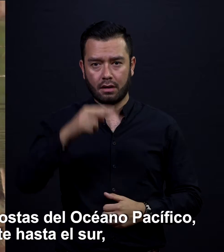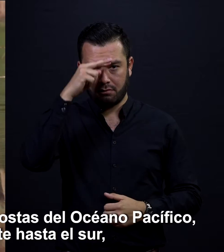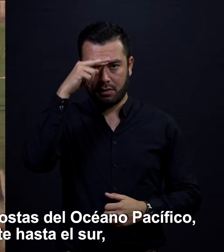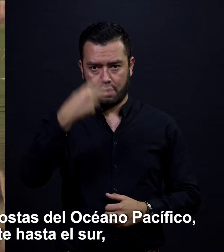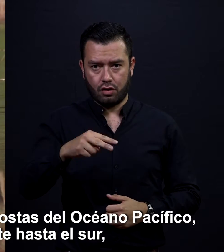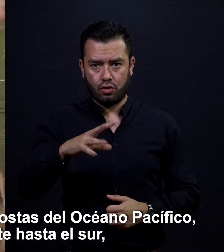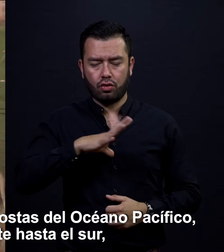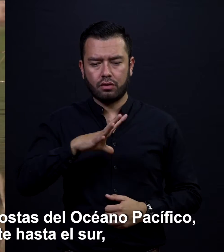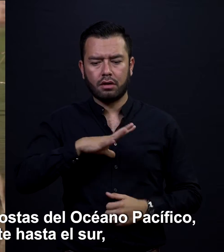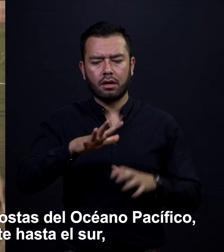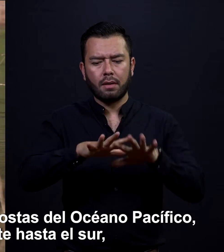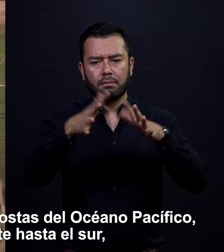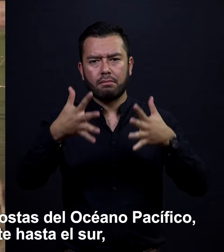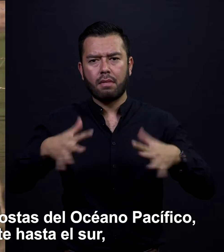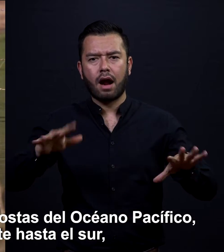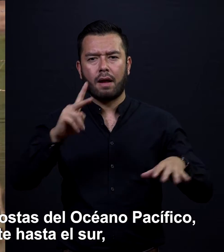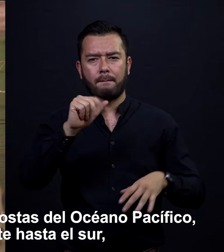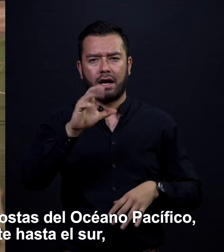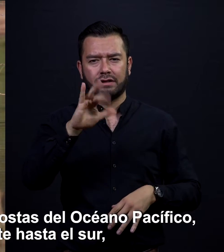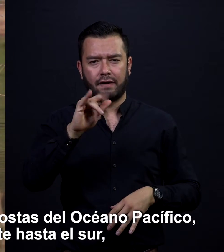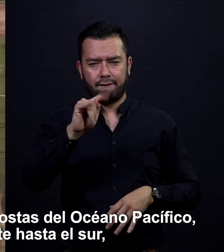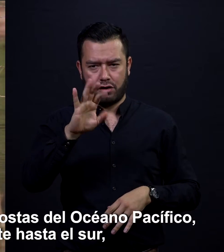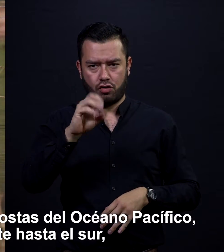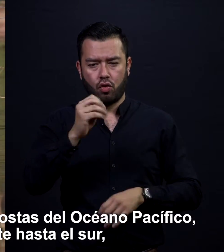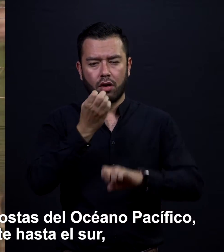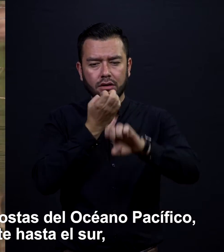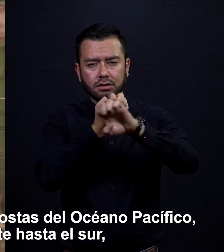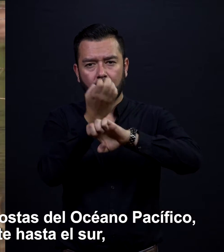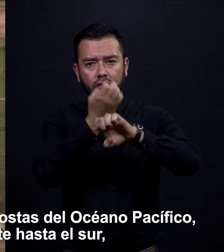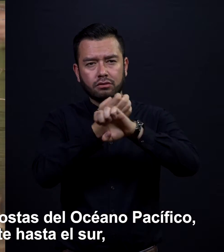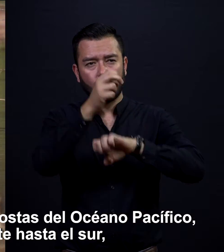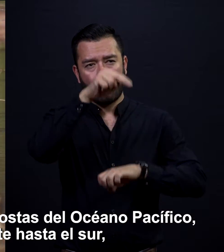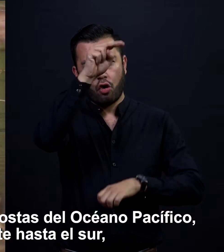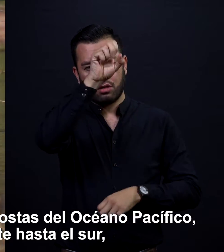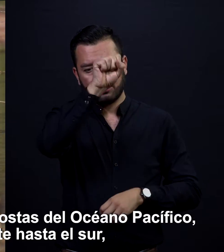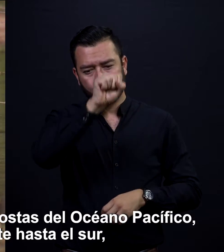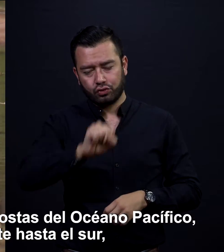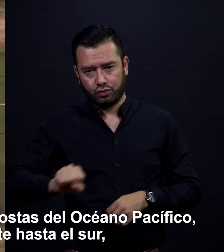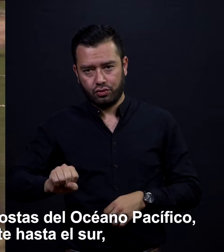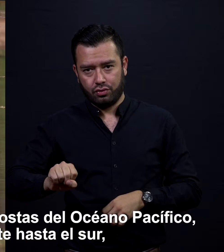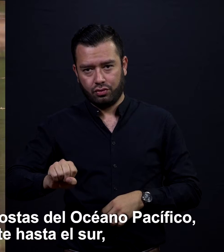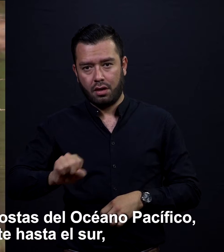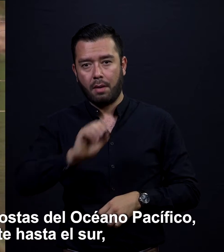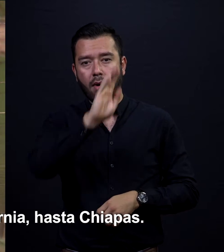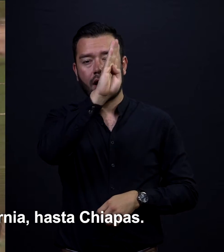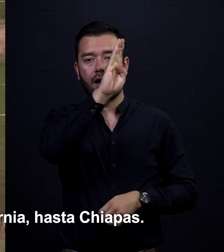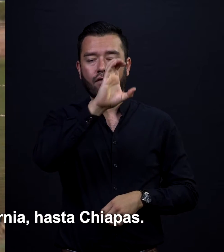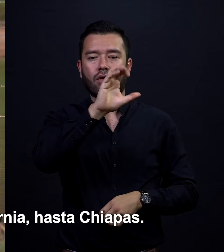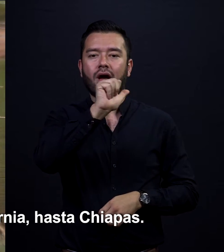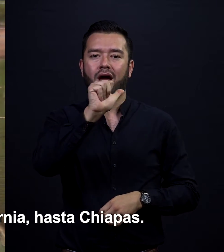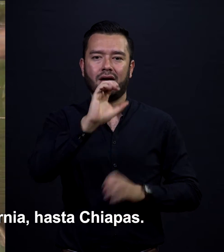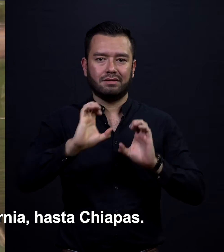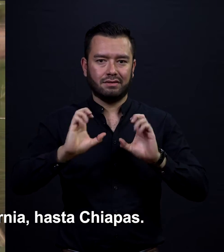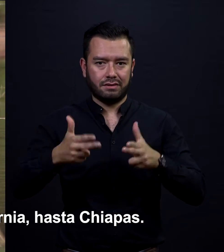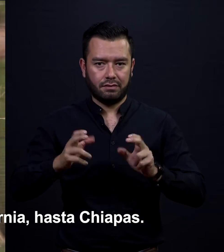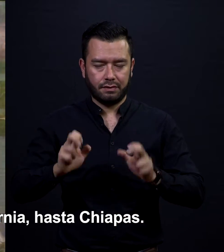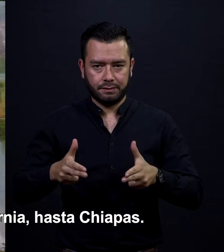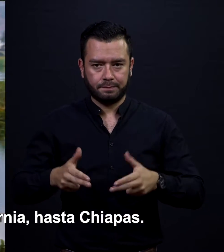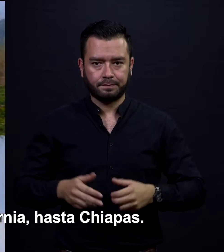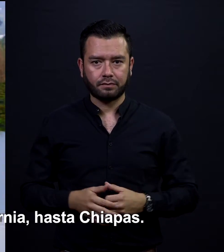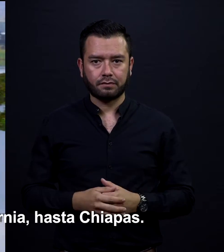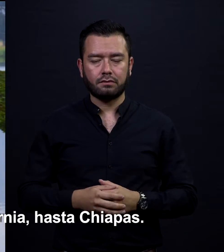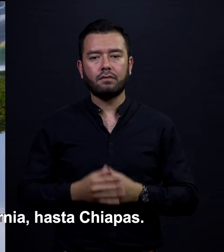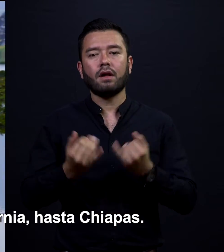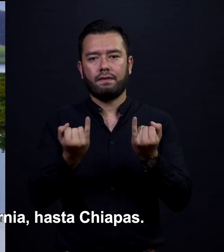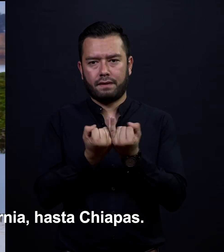En México viven en las costas del Océano Pacífico, desde el norte hasta el sur. Desde Baja